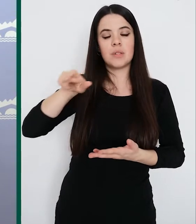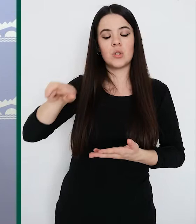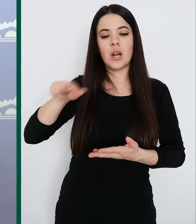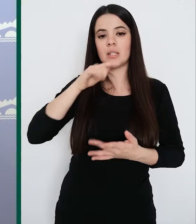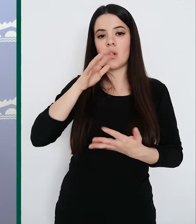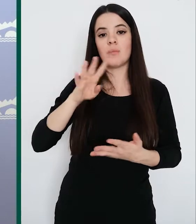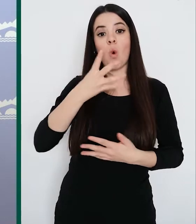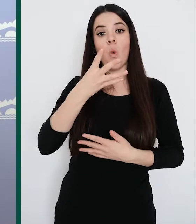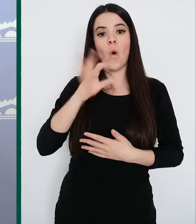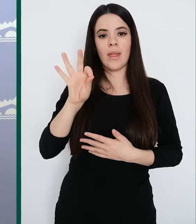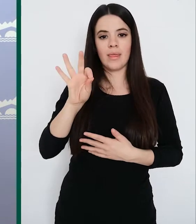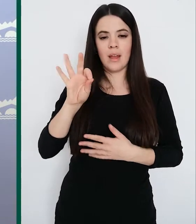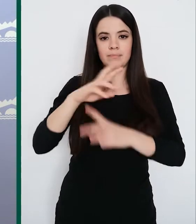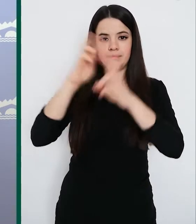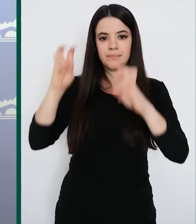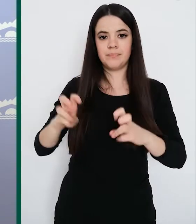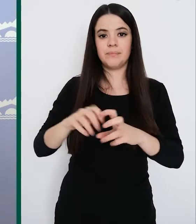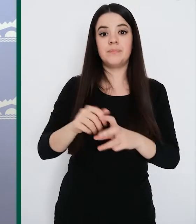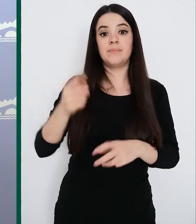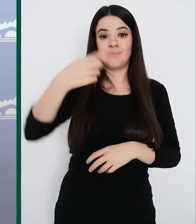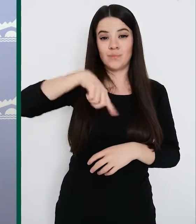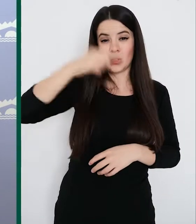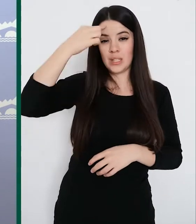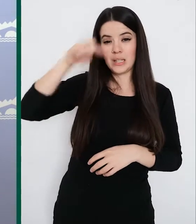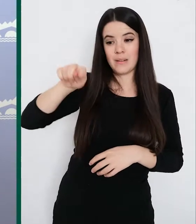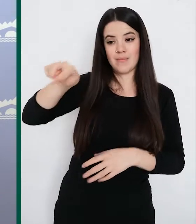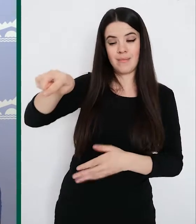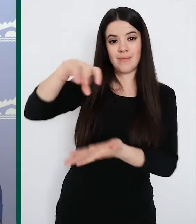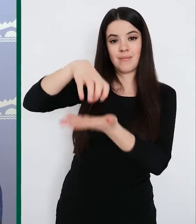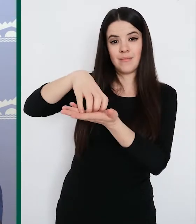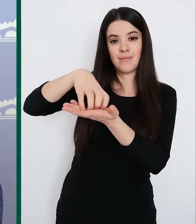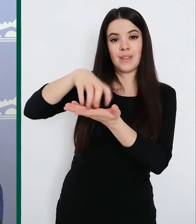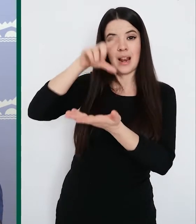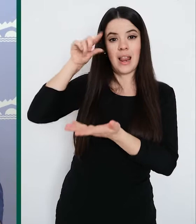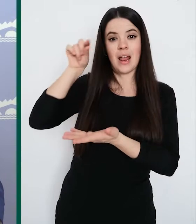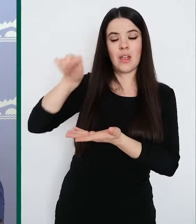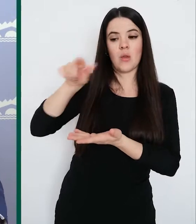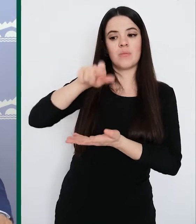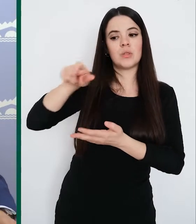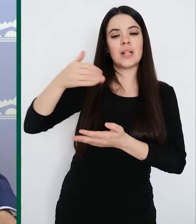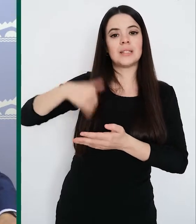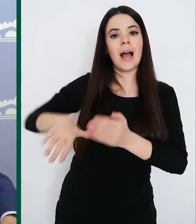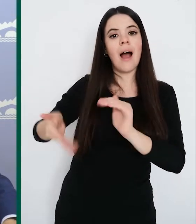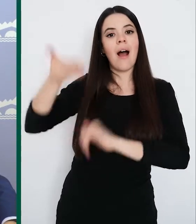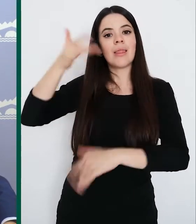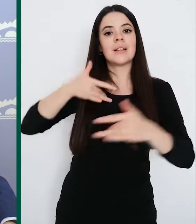40 personas. Ya saben que estas personas han recibido el alta clínica, permanecen asintomáticas, pero